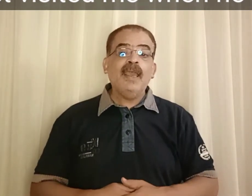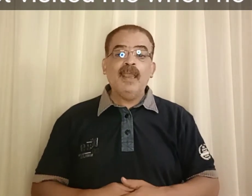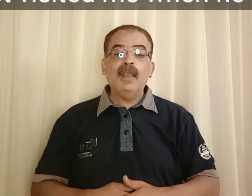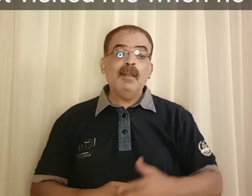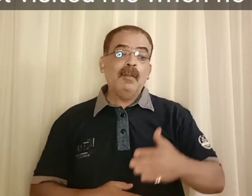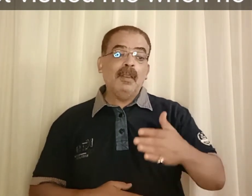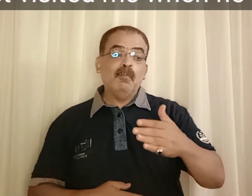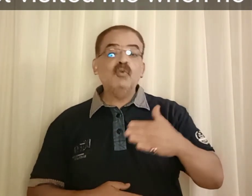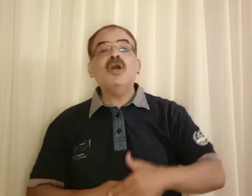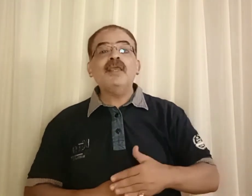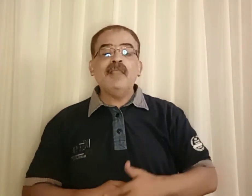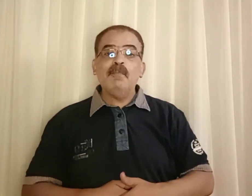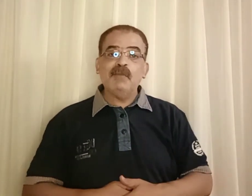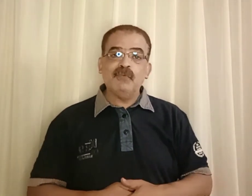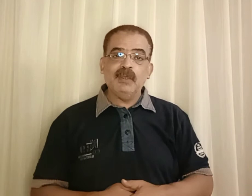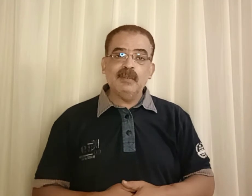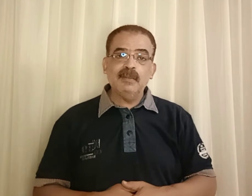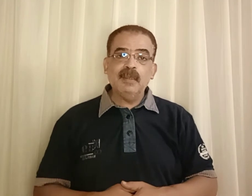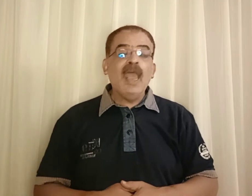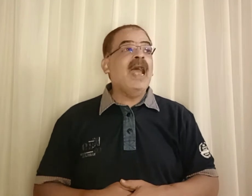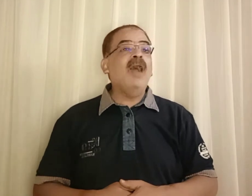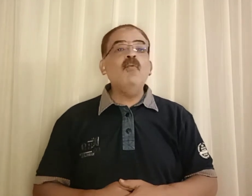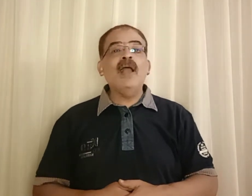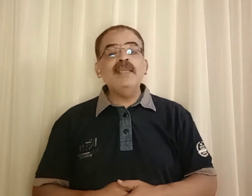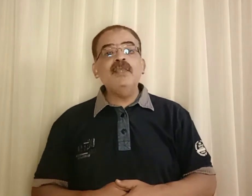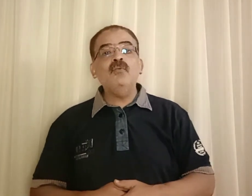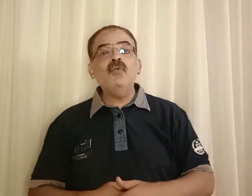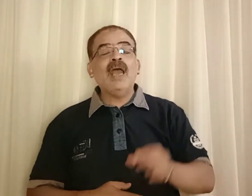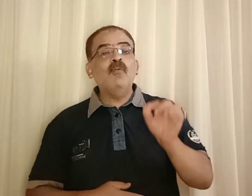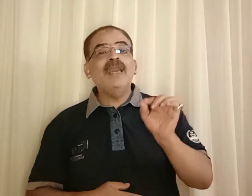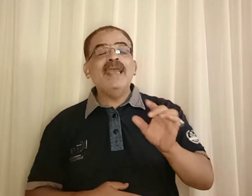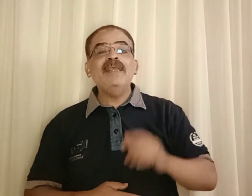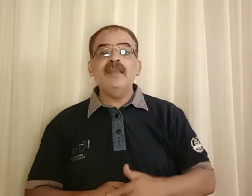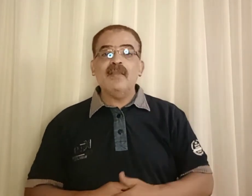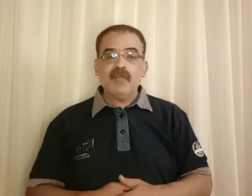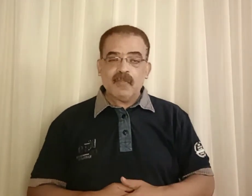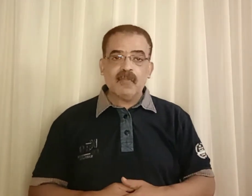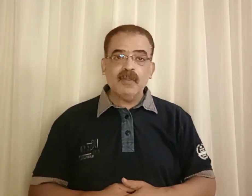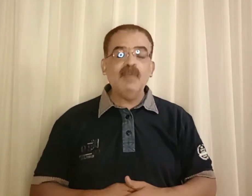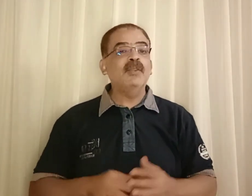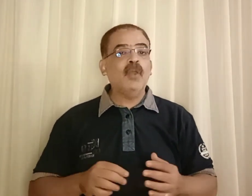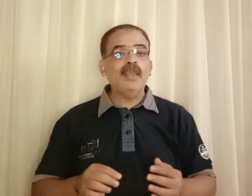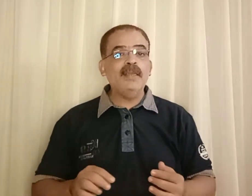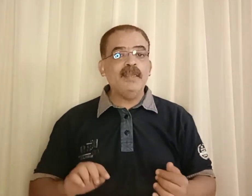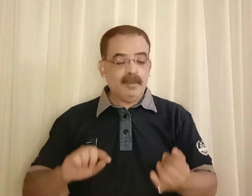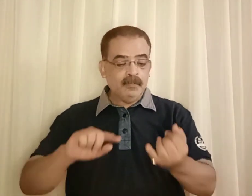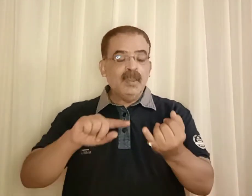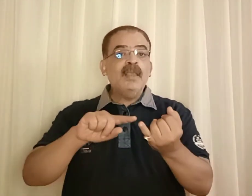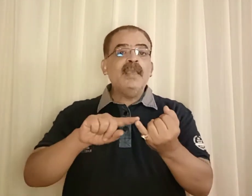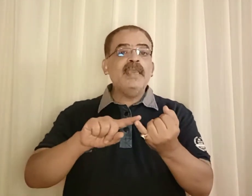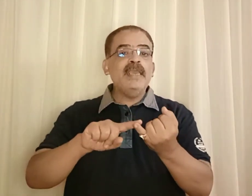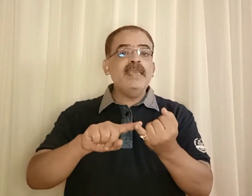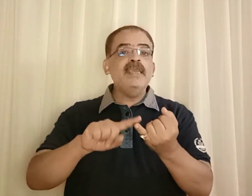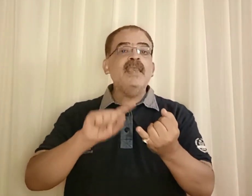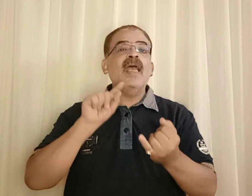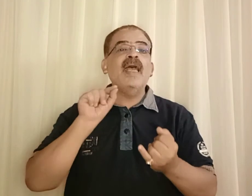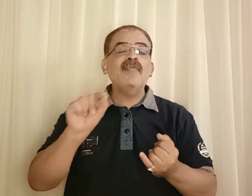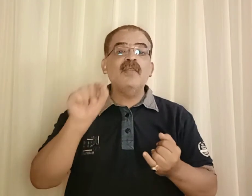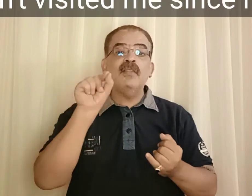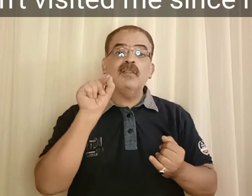مضارع تاما فيه أو هنجي نقول حولها لي إلى since يبقى نروح قيلين ايه he hasn't